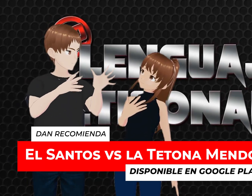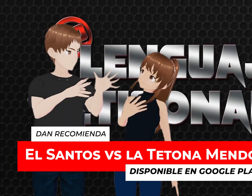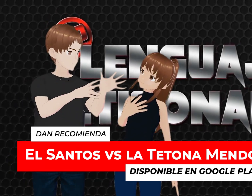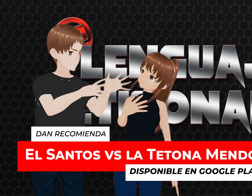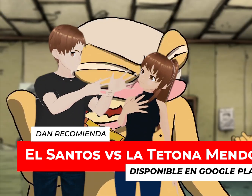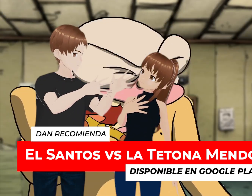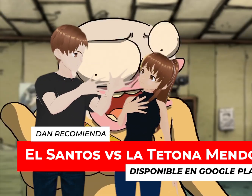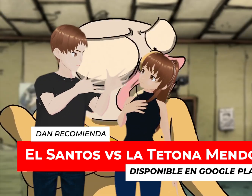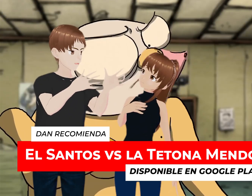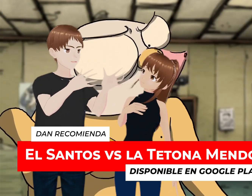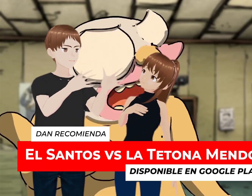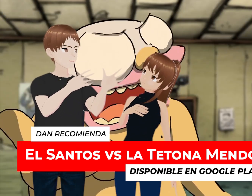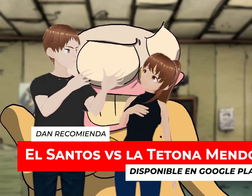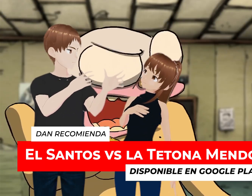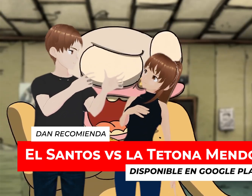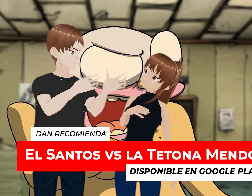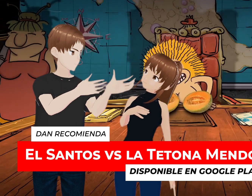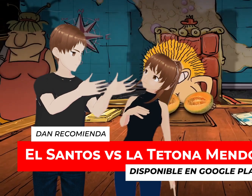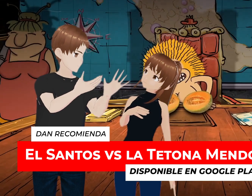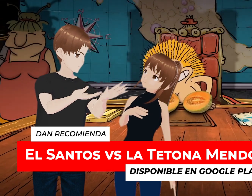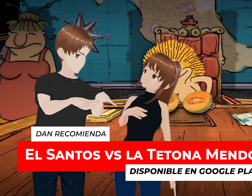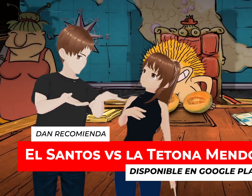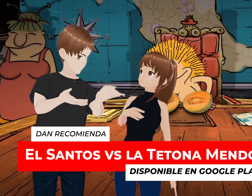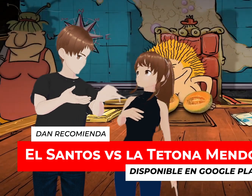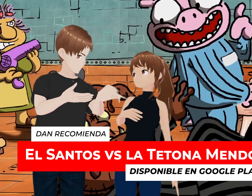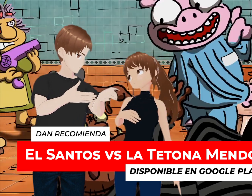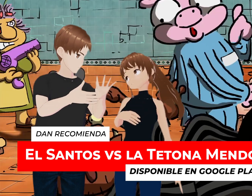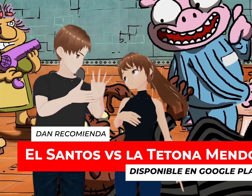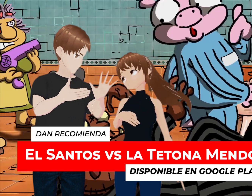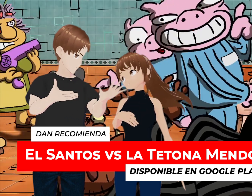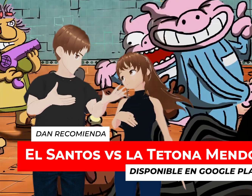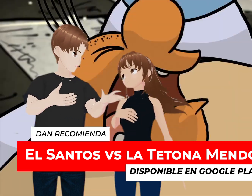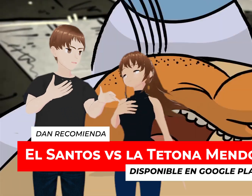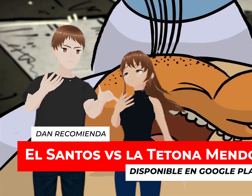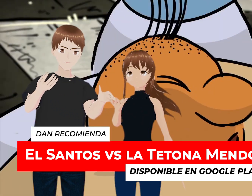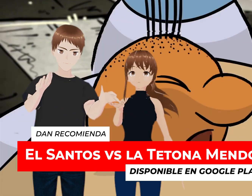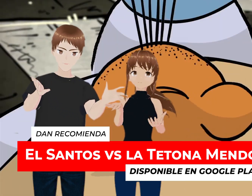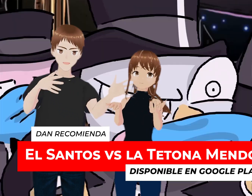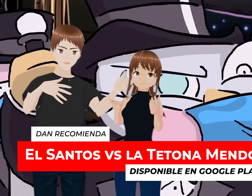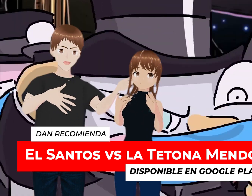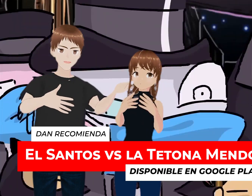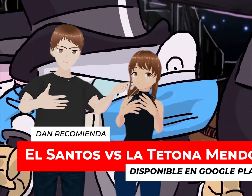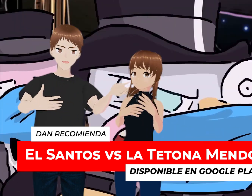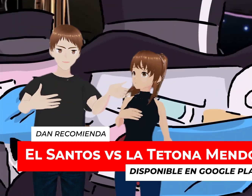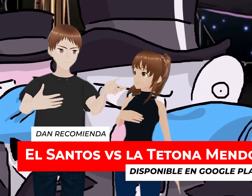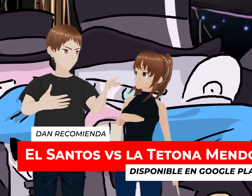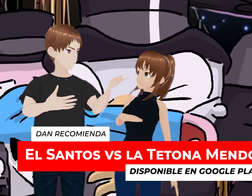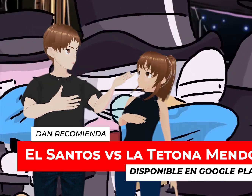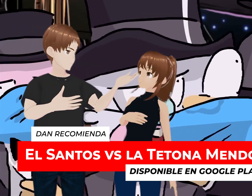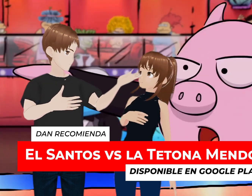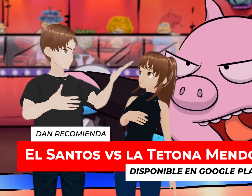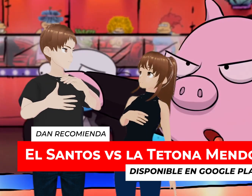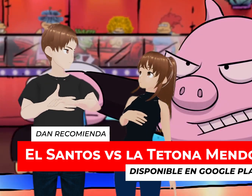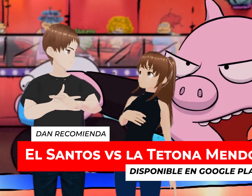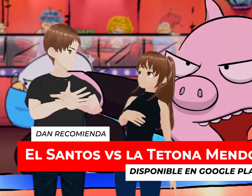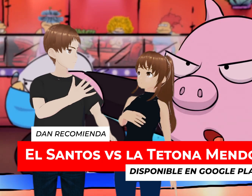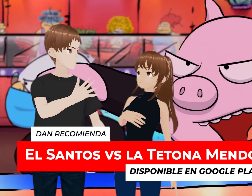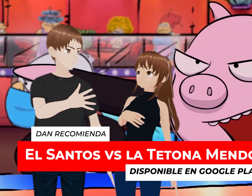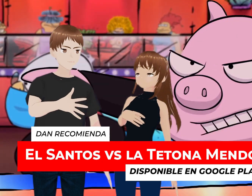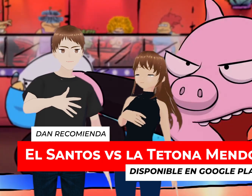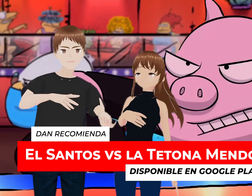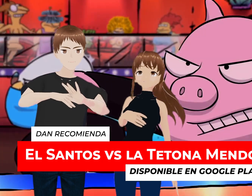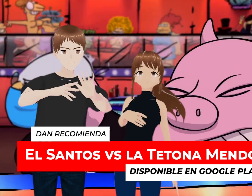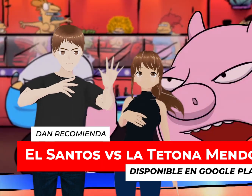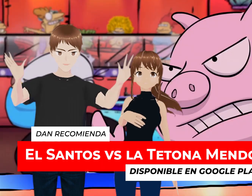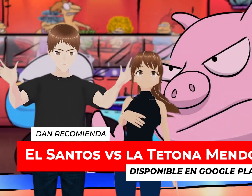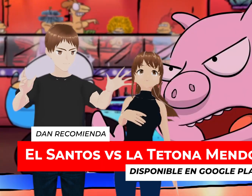Puede tener Esa cuestión De que Si esa animación Es para niños Cuando en realidad No Guillermo el Toro Hace poco tuvo Su gran cinta animada